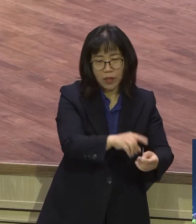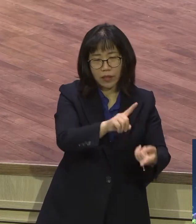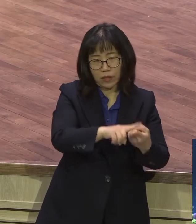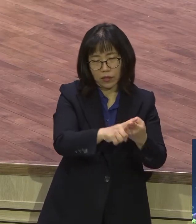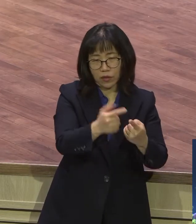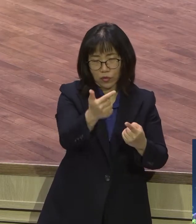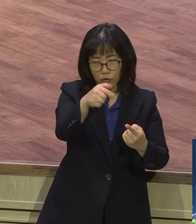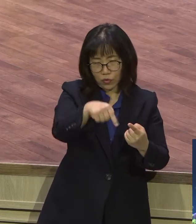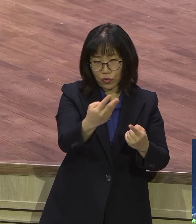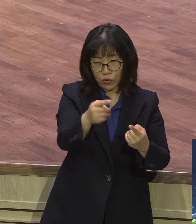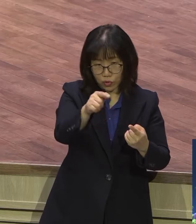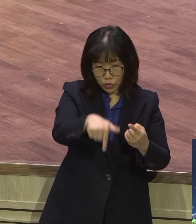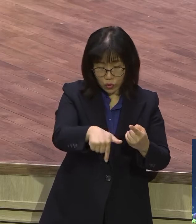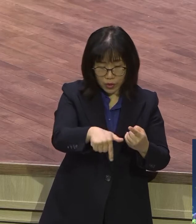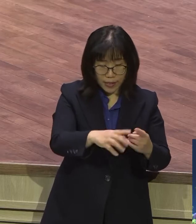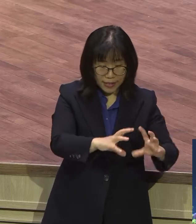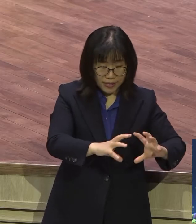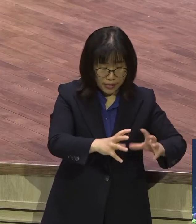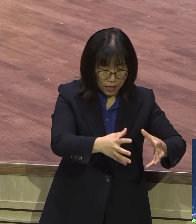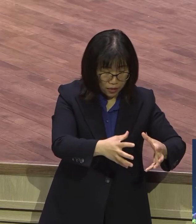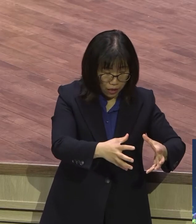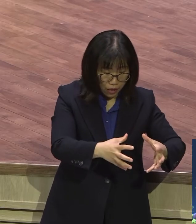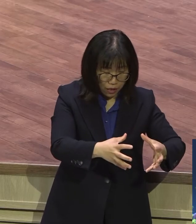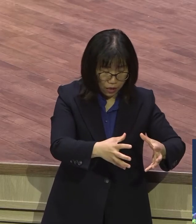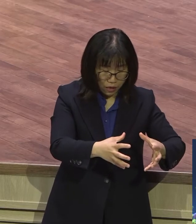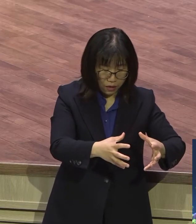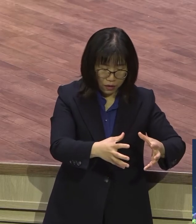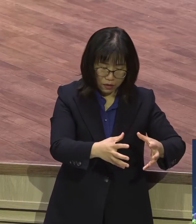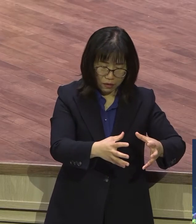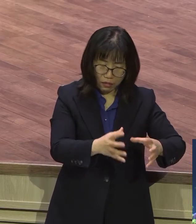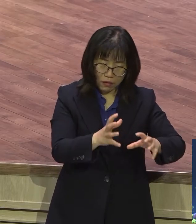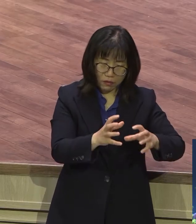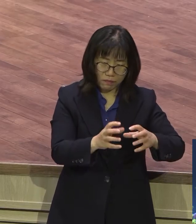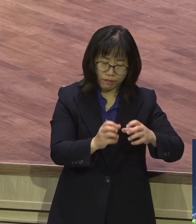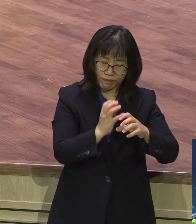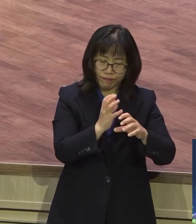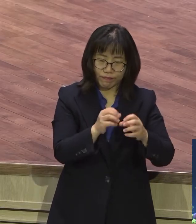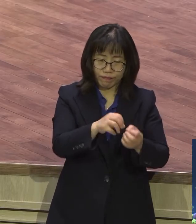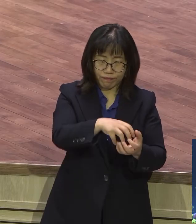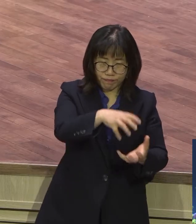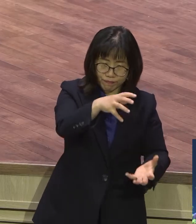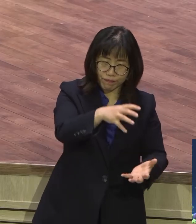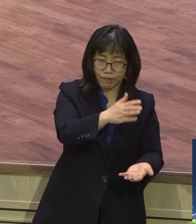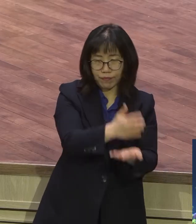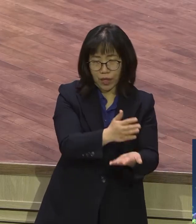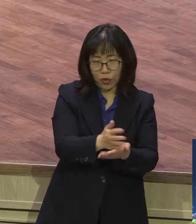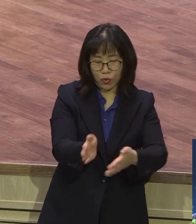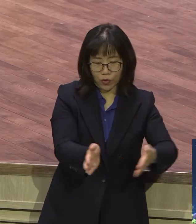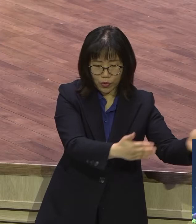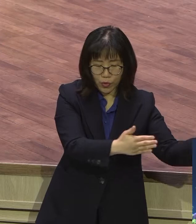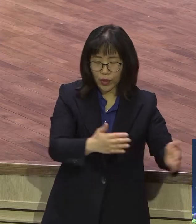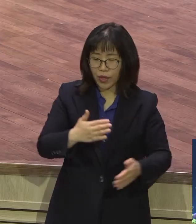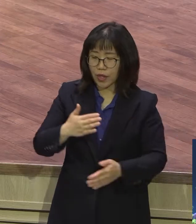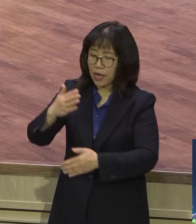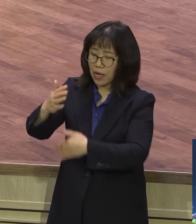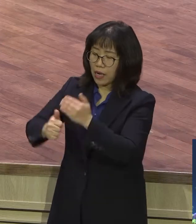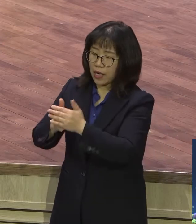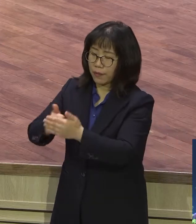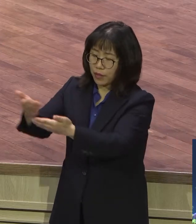것에서 부풀지 말고 내가 주는 하나님이 베풀어 주신 놀라운 구원의 축복을